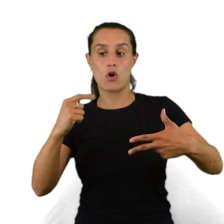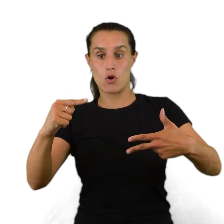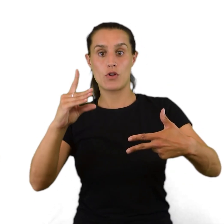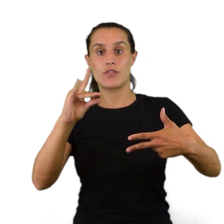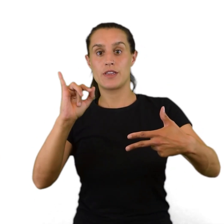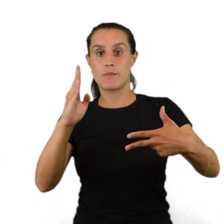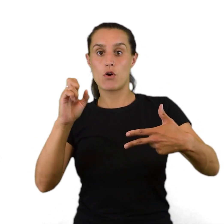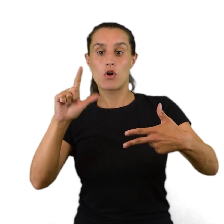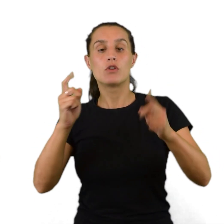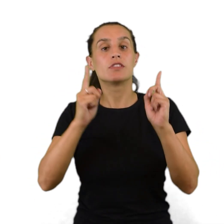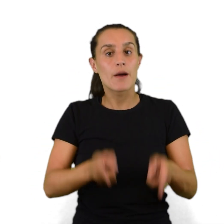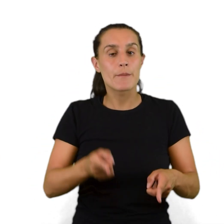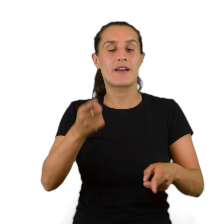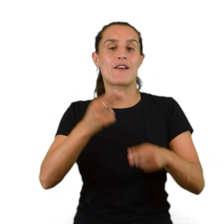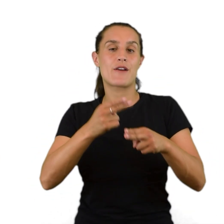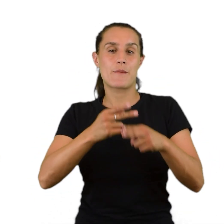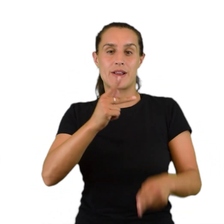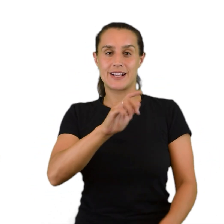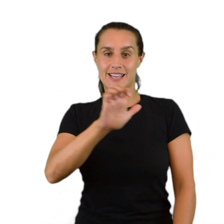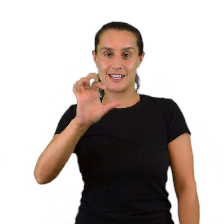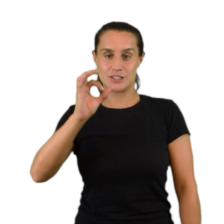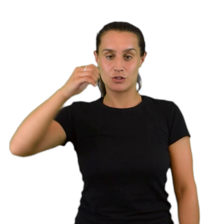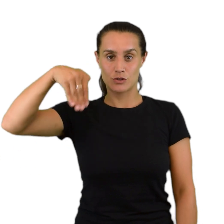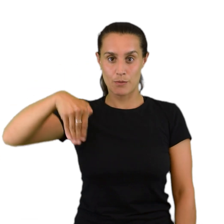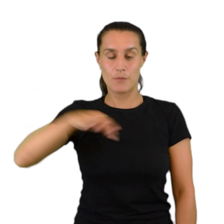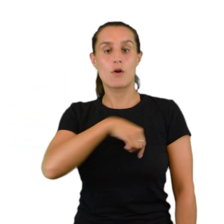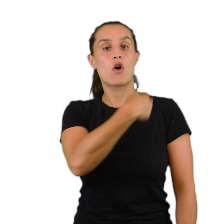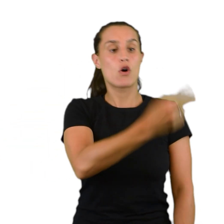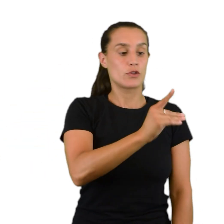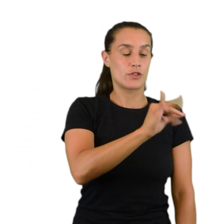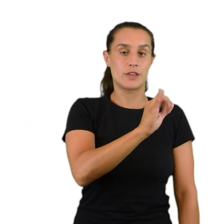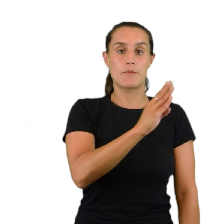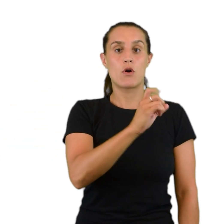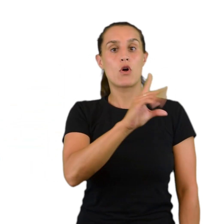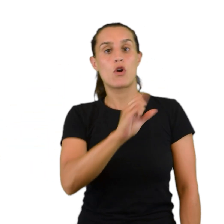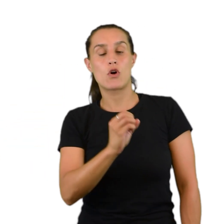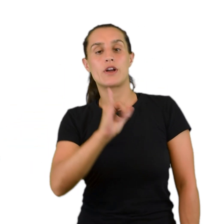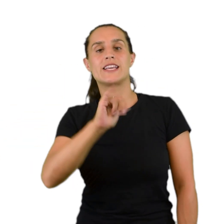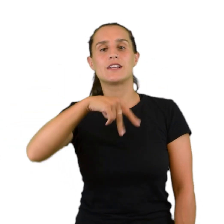Dipolo-dipolo-inducido, se llaman también fuerzas de Dibai.